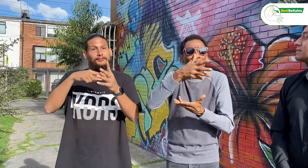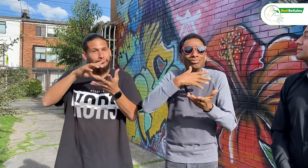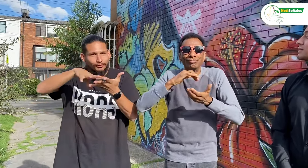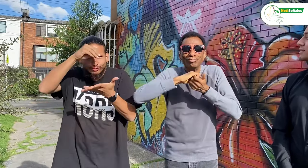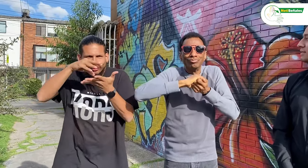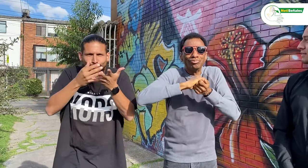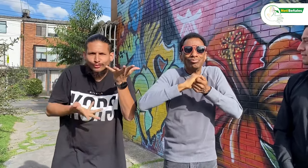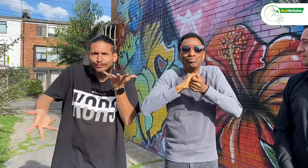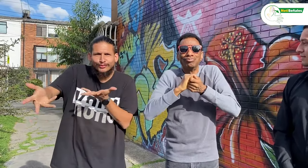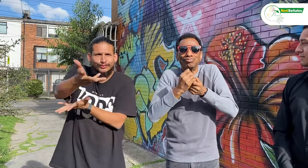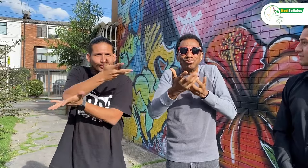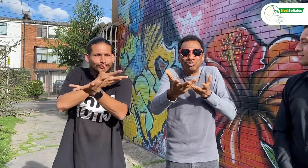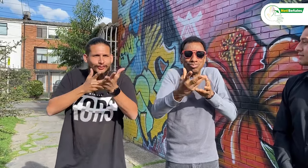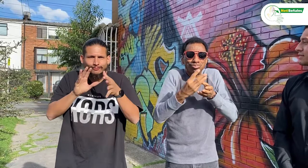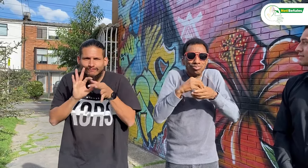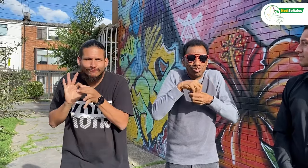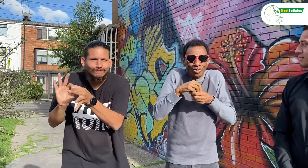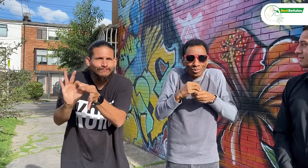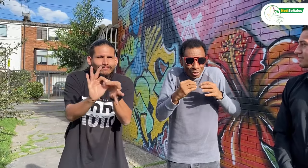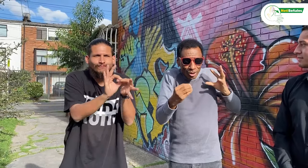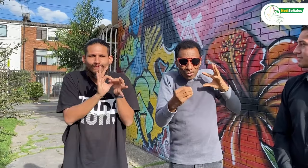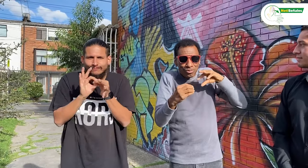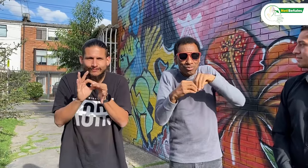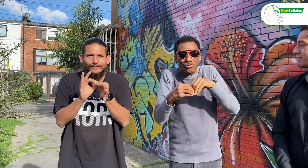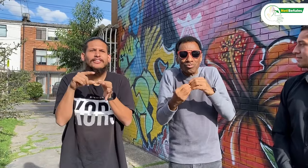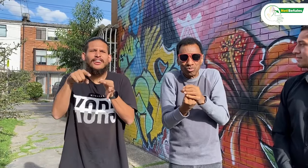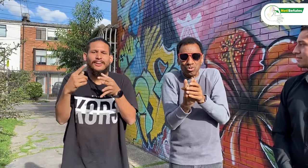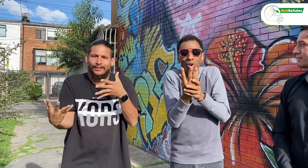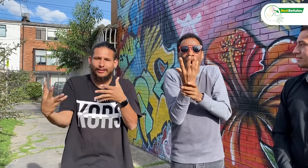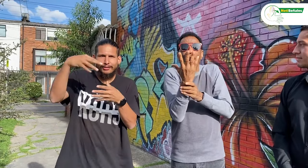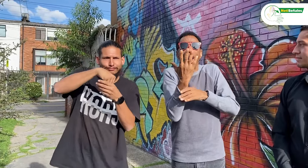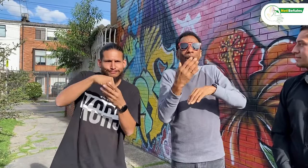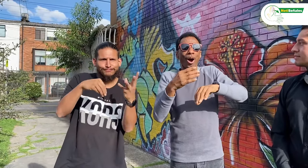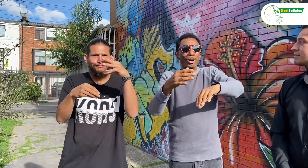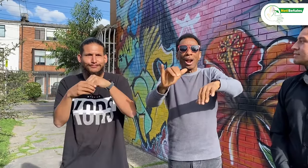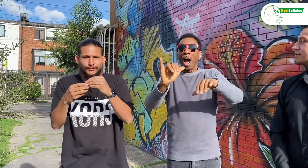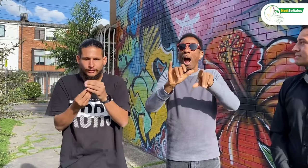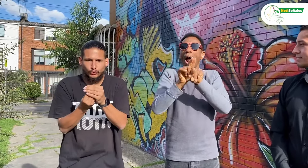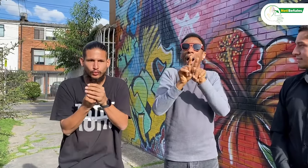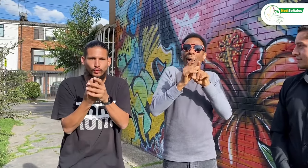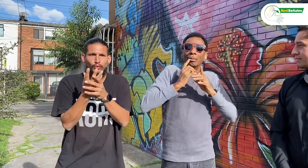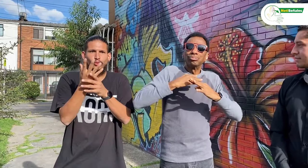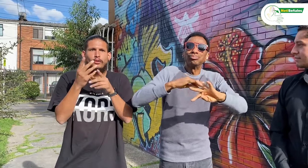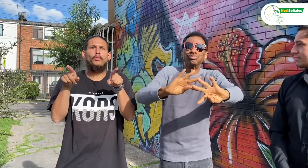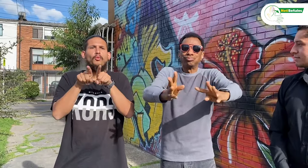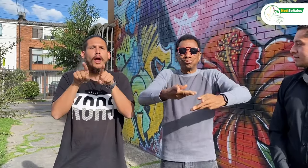Además, vine a aprender y compartir con ustedes, así sigo creciendo y entre todos florecemos.